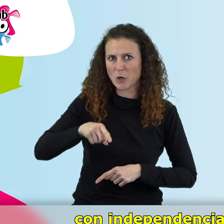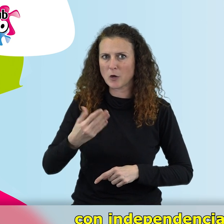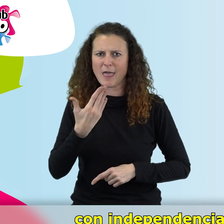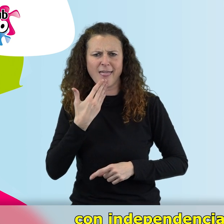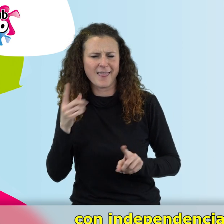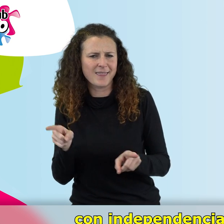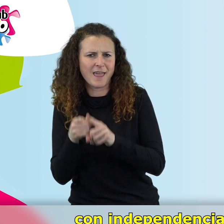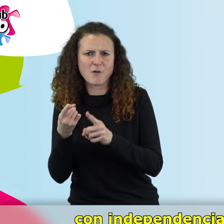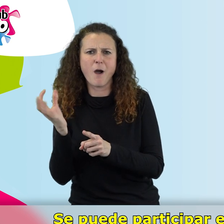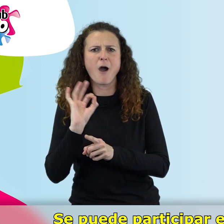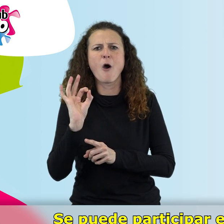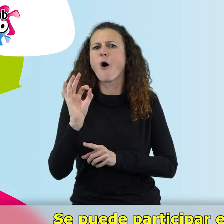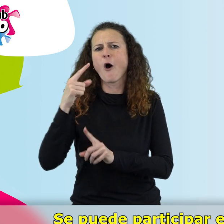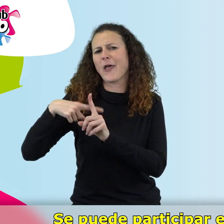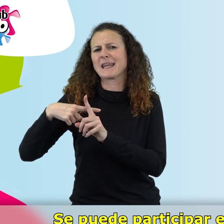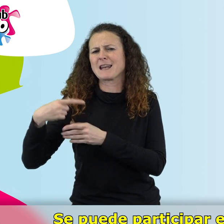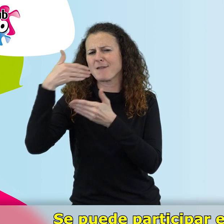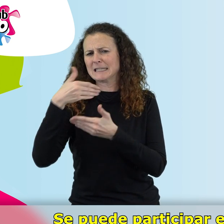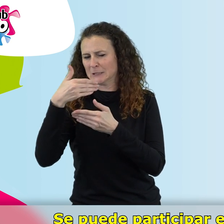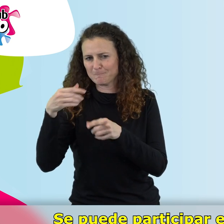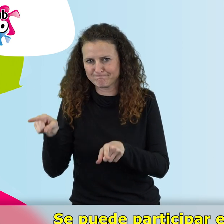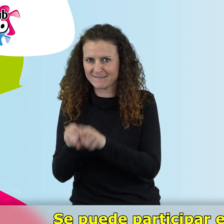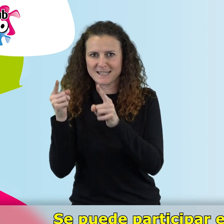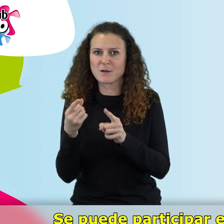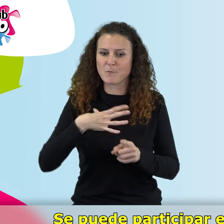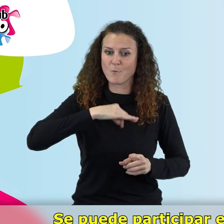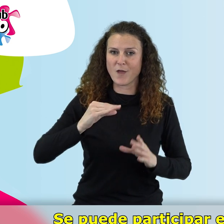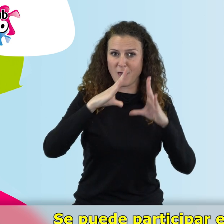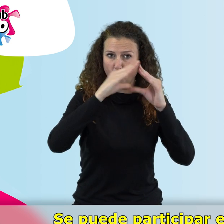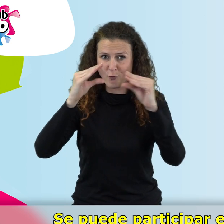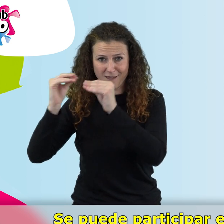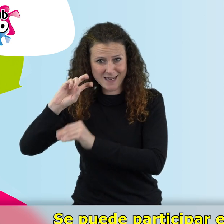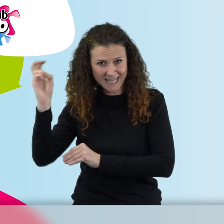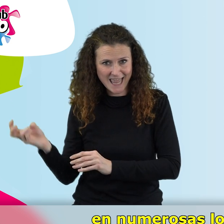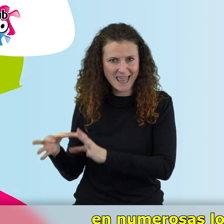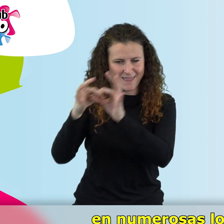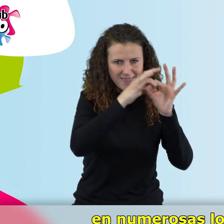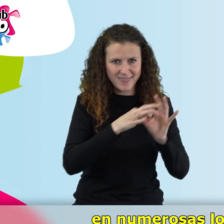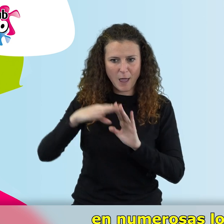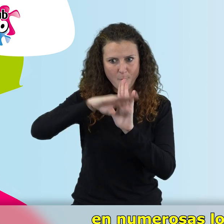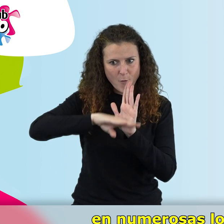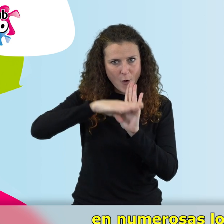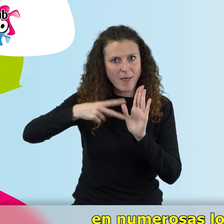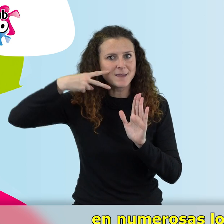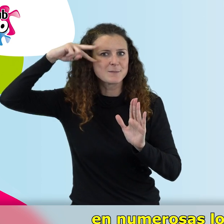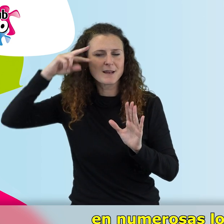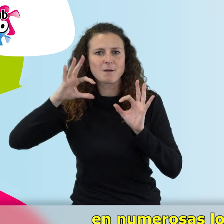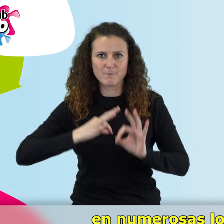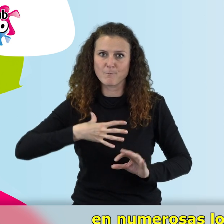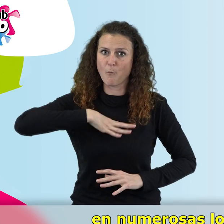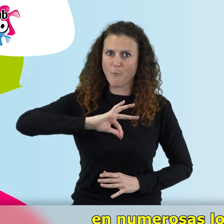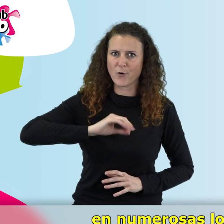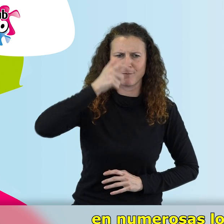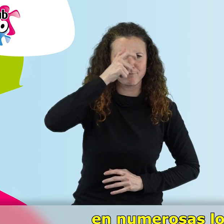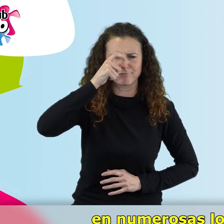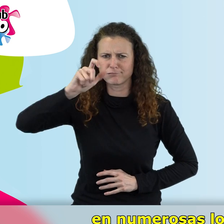edad y del nivel de estudios. Se puede participar en el Programa Interuniversitario de la Experiencia en numerosas localidades tanto del